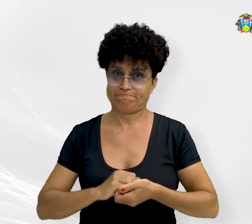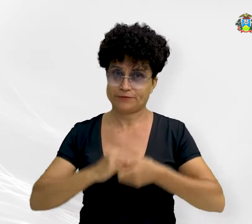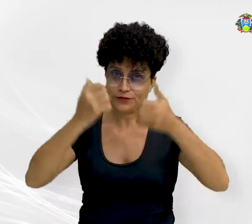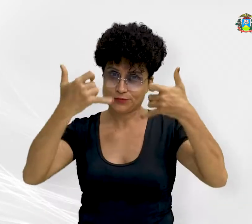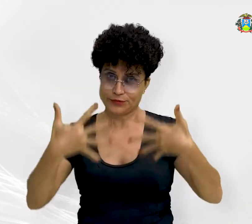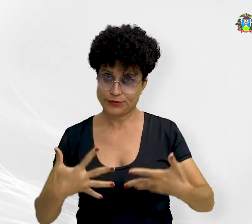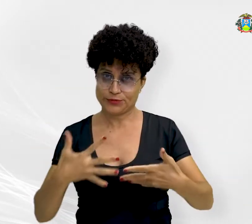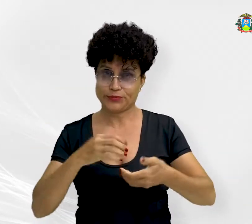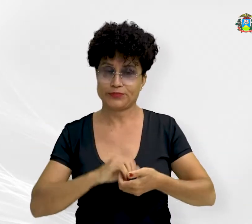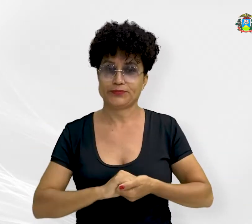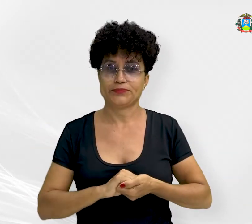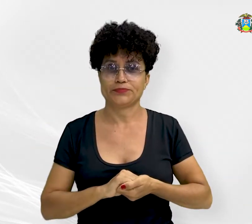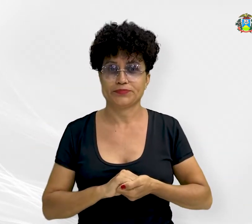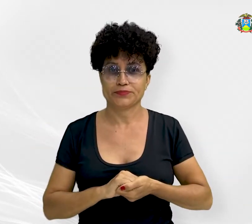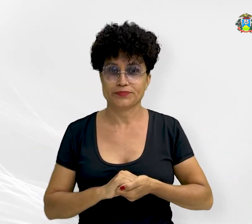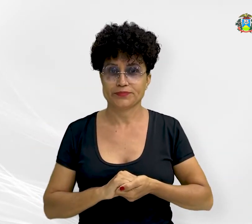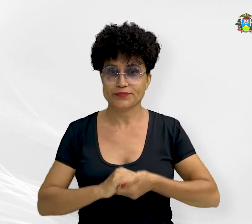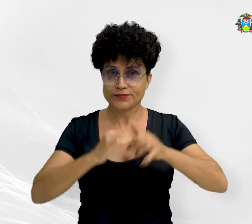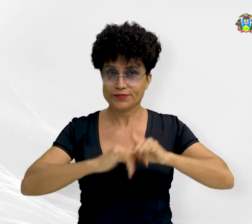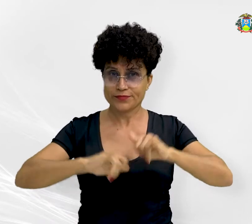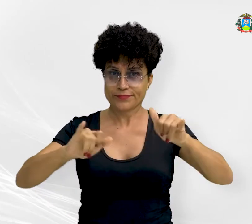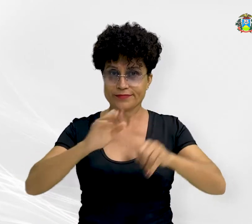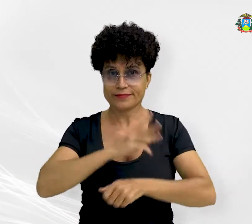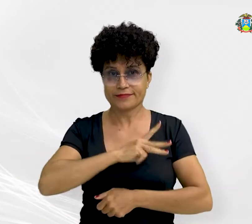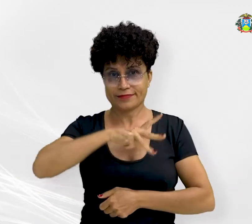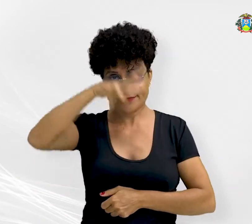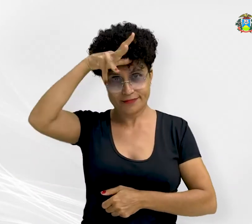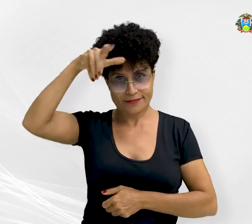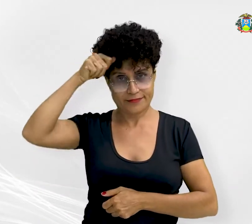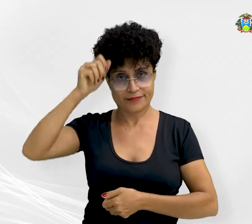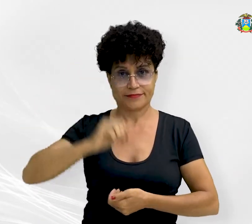Esse foi um conteúdo do Ministério Público do Estado de Mato Grosso.